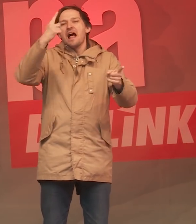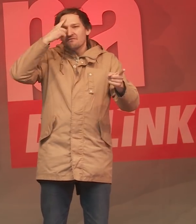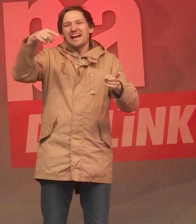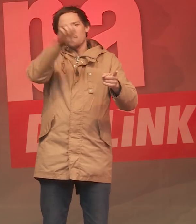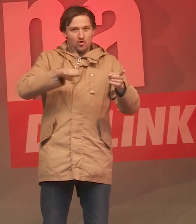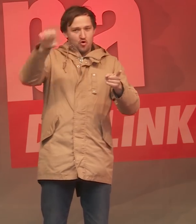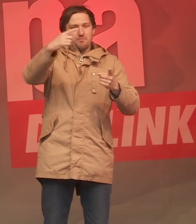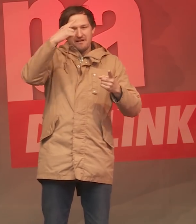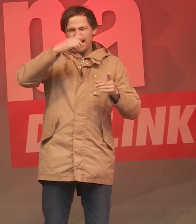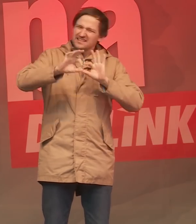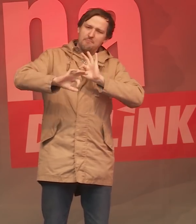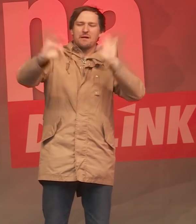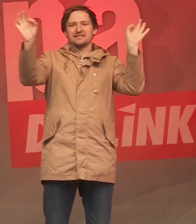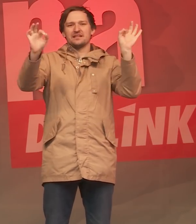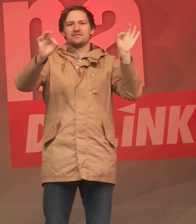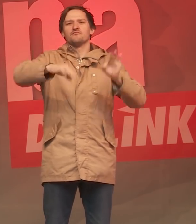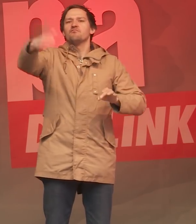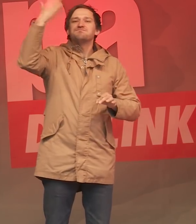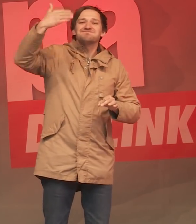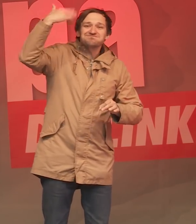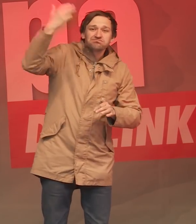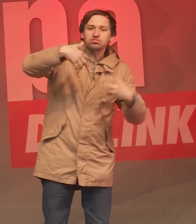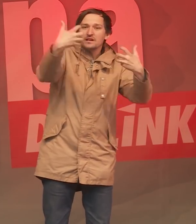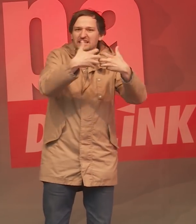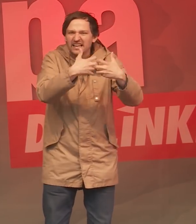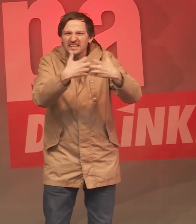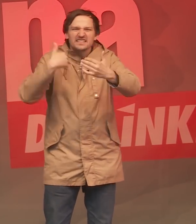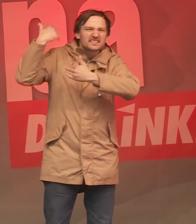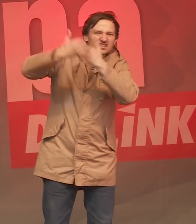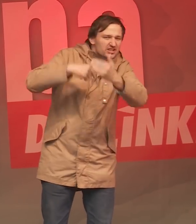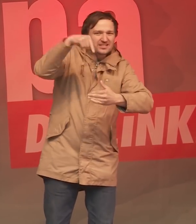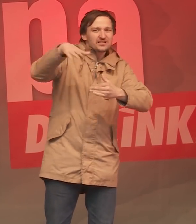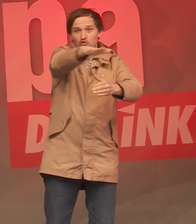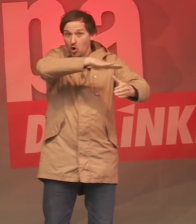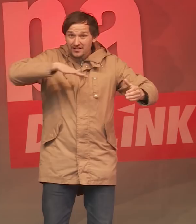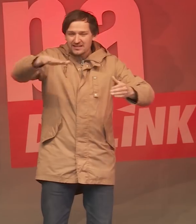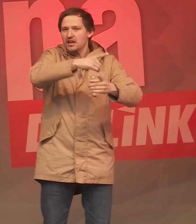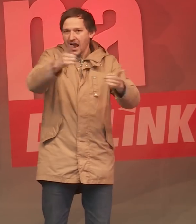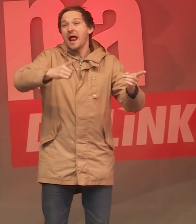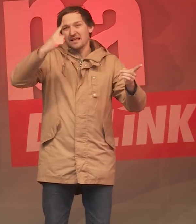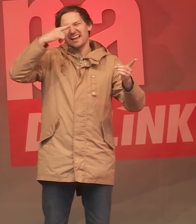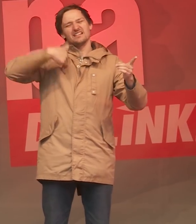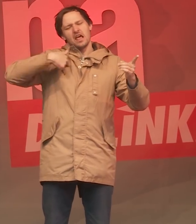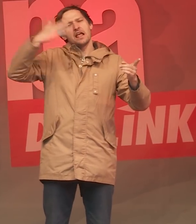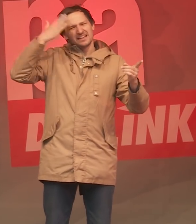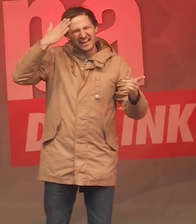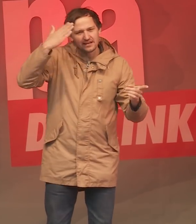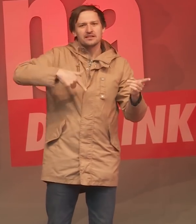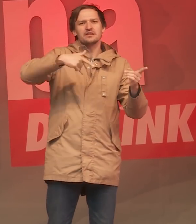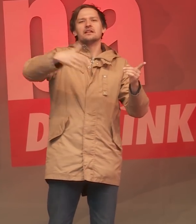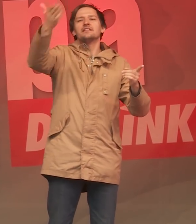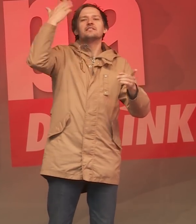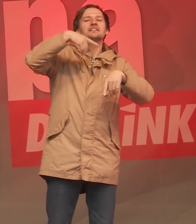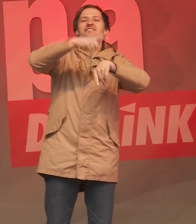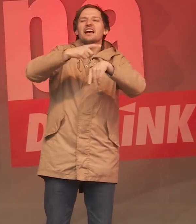wir in Europa, als diejenigen, die die Kriegsgeschichte hier auf diesem Kontinent kennen. Nein, Zeiten, die sicherer